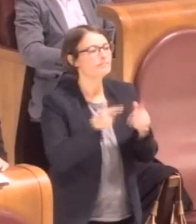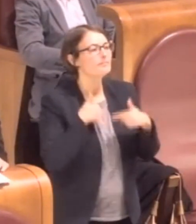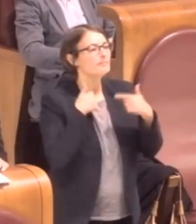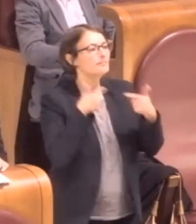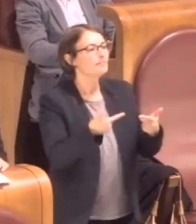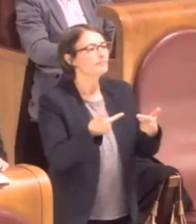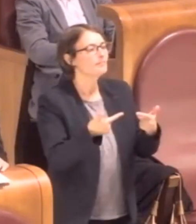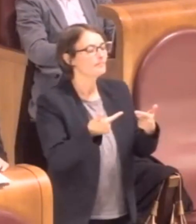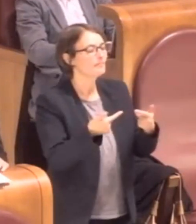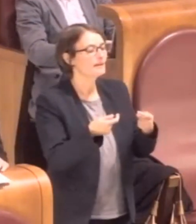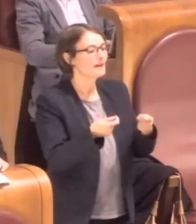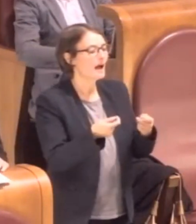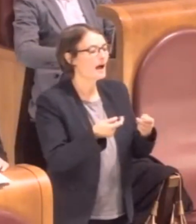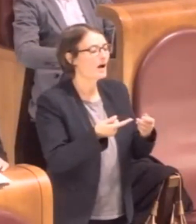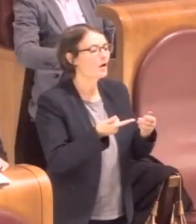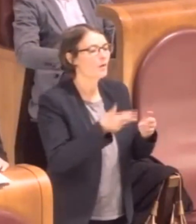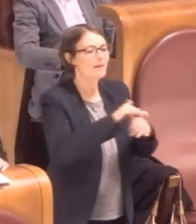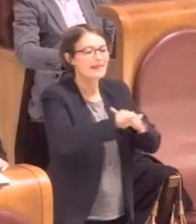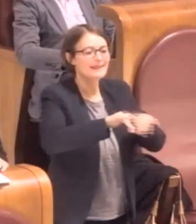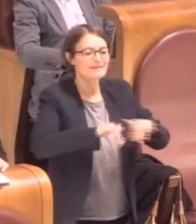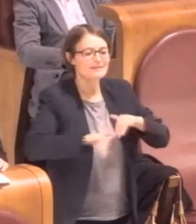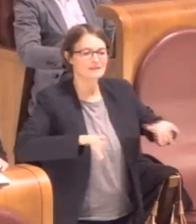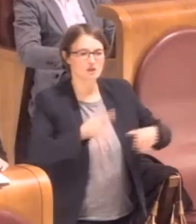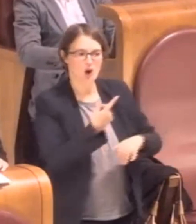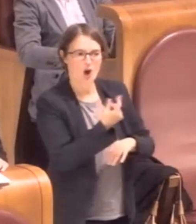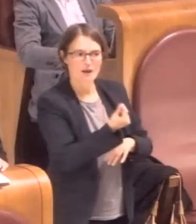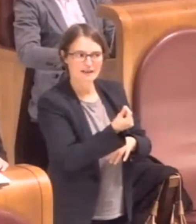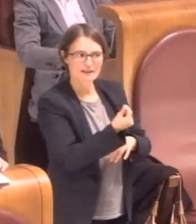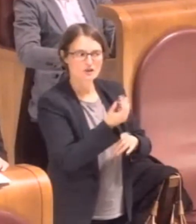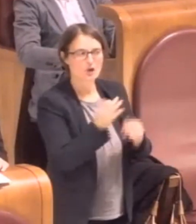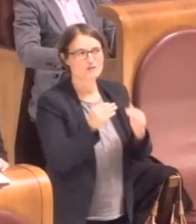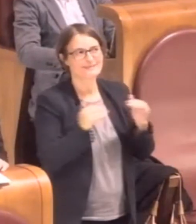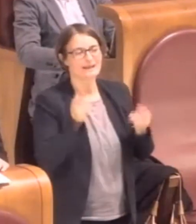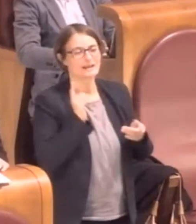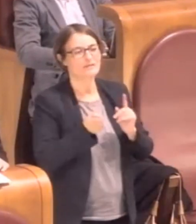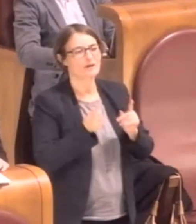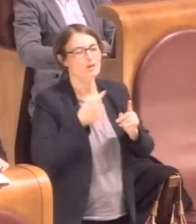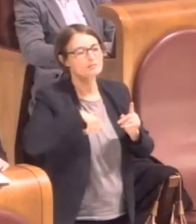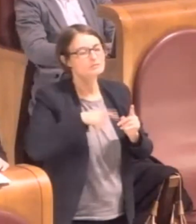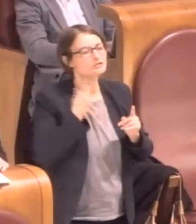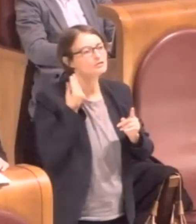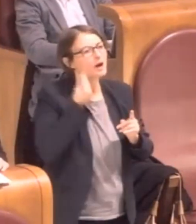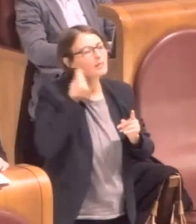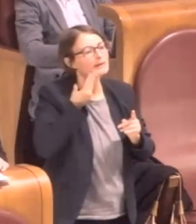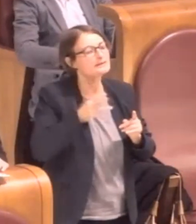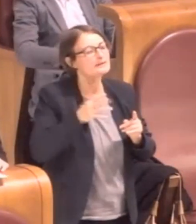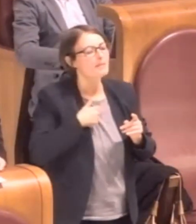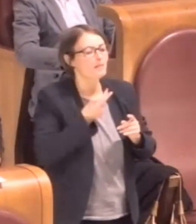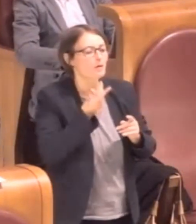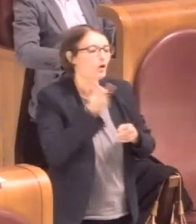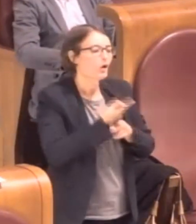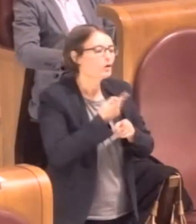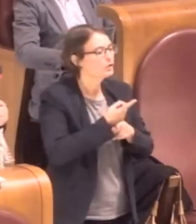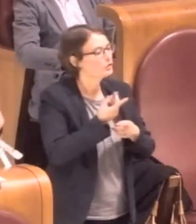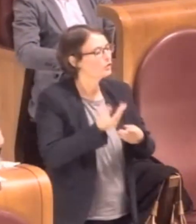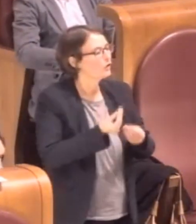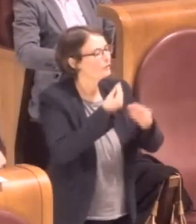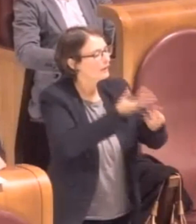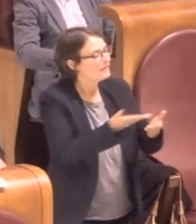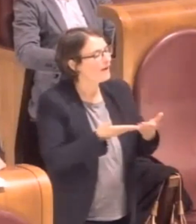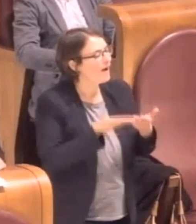risorse che a livello politico ci rendevamo fossero, andassero ad indirizzo di favorire ai piccoli e medi operatori